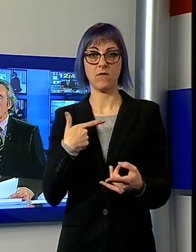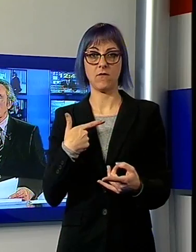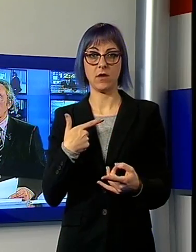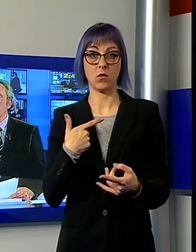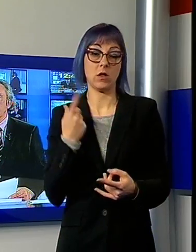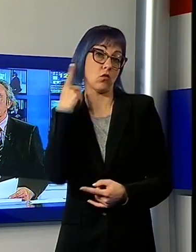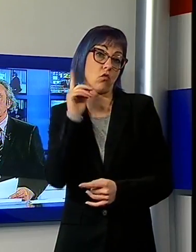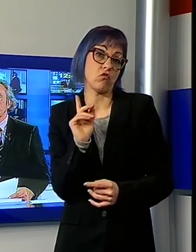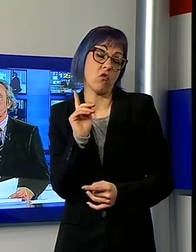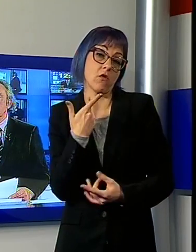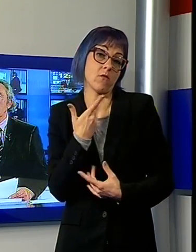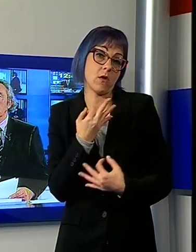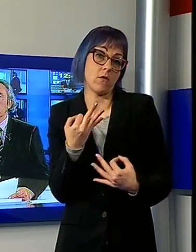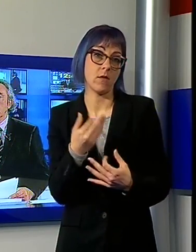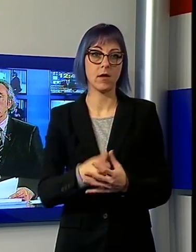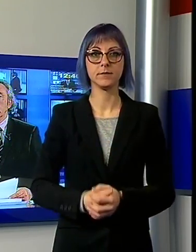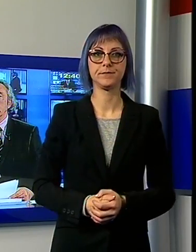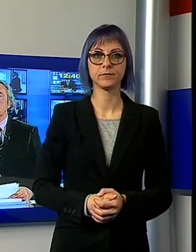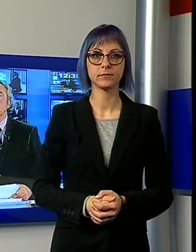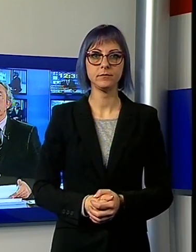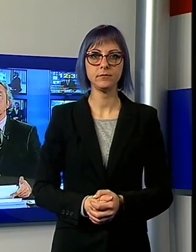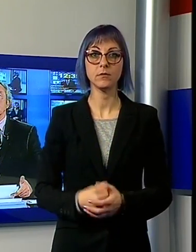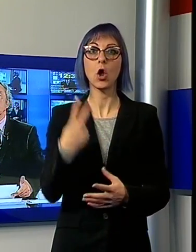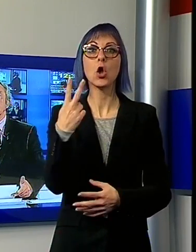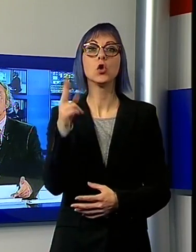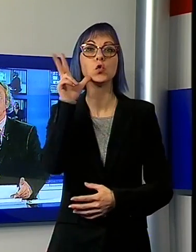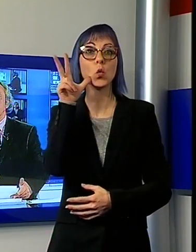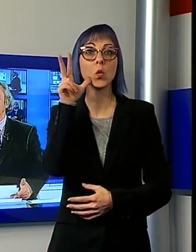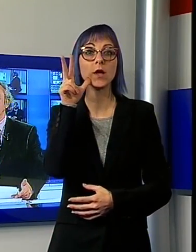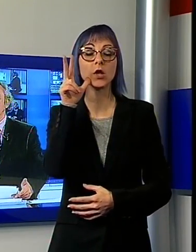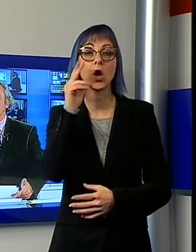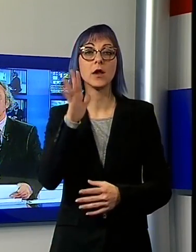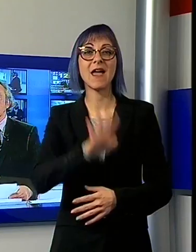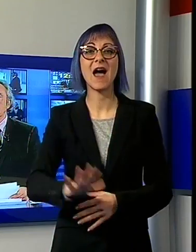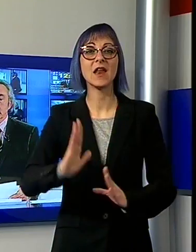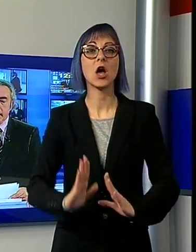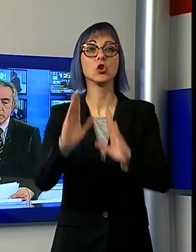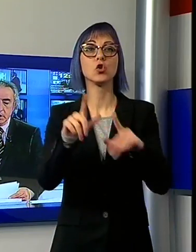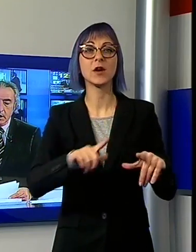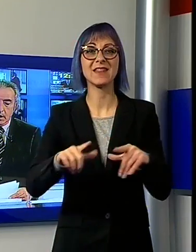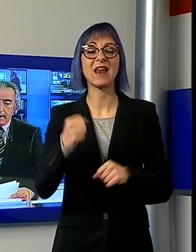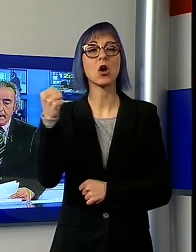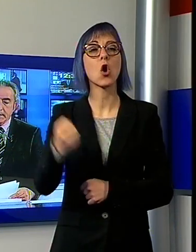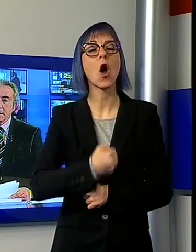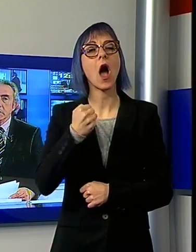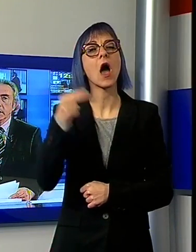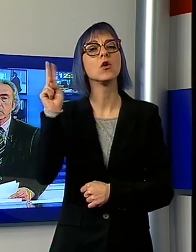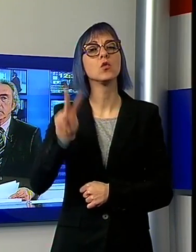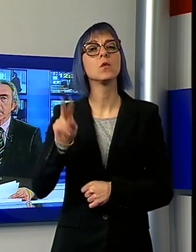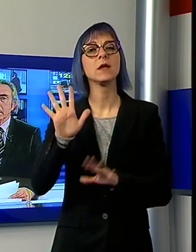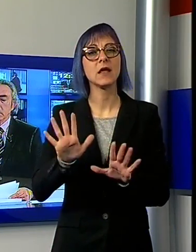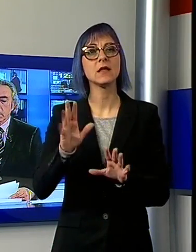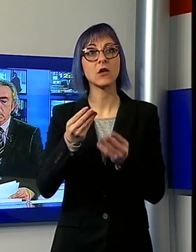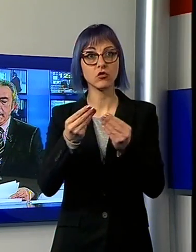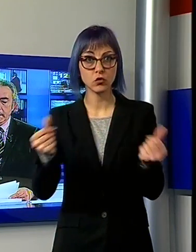Ed ora la vicenda delle due donne, ricorderete scomparse a Torre del Lago e mai ritrovate nel 2010. La Cassazione ha